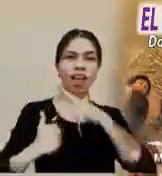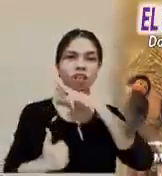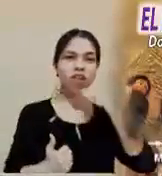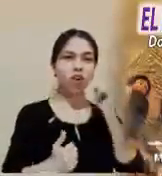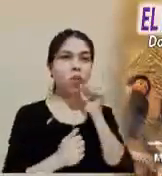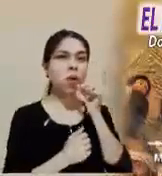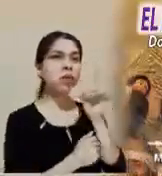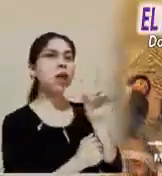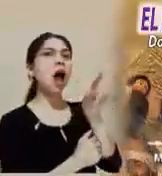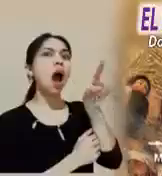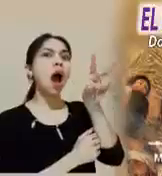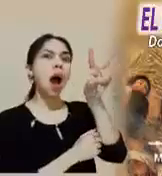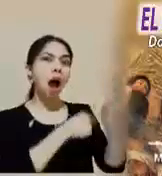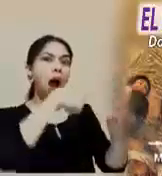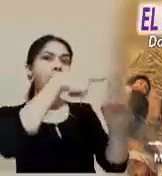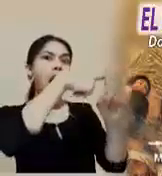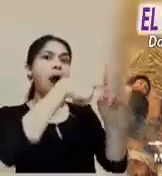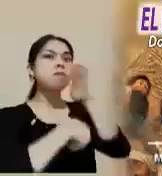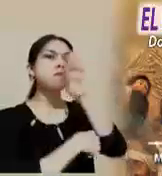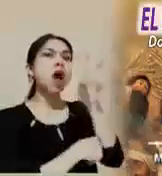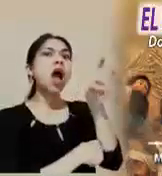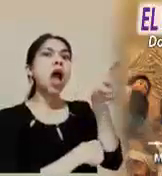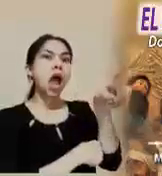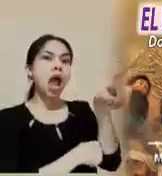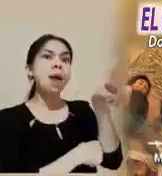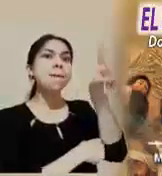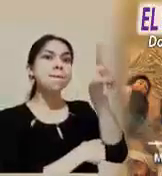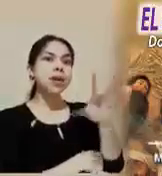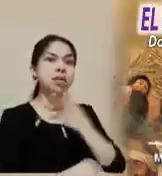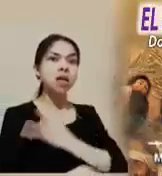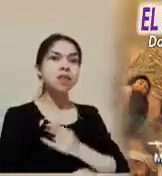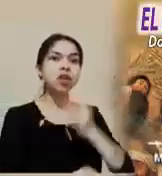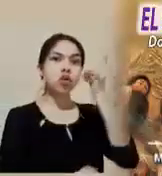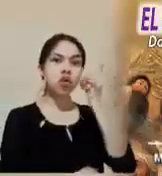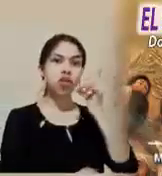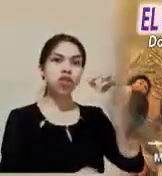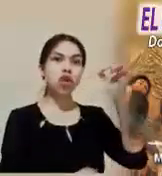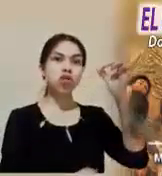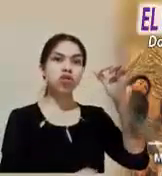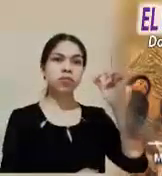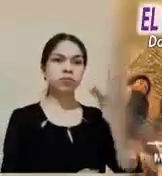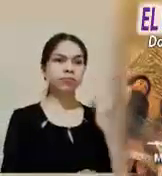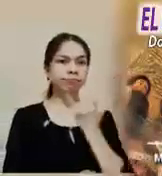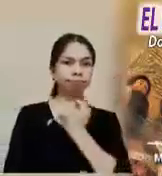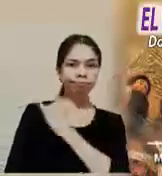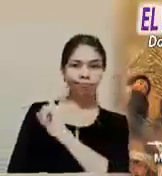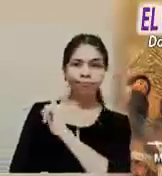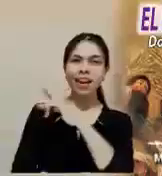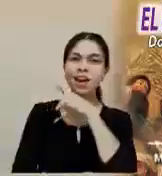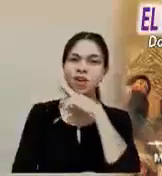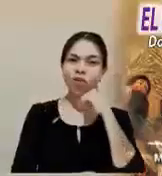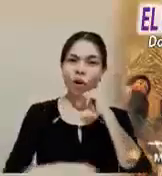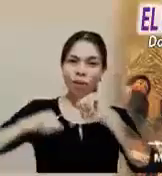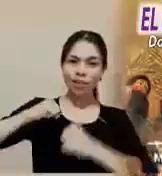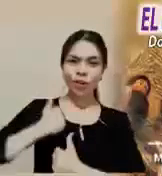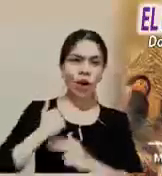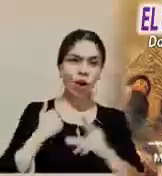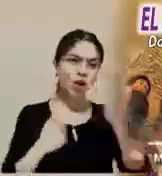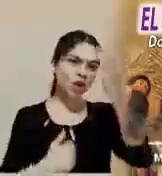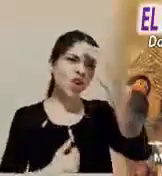verdaderamente este es el Hijo de Dios. Qué ironía, uno de los extranjeros es el que lo reconoce.